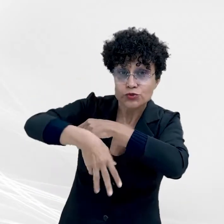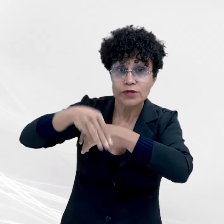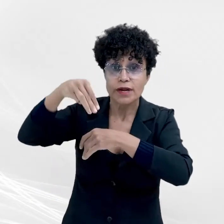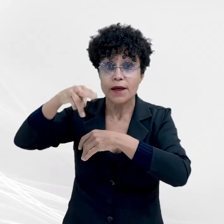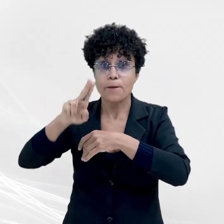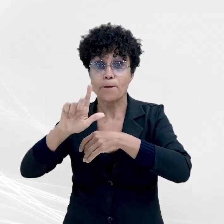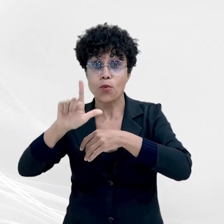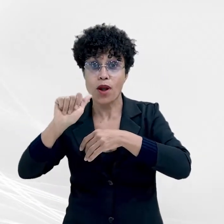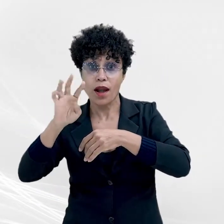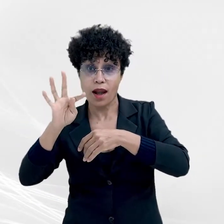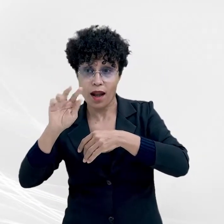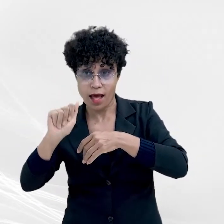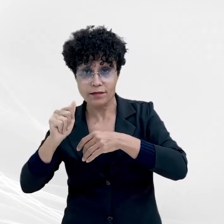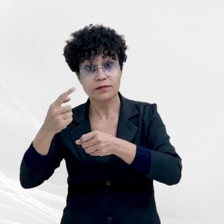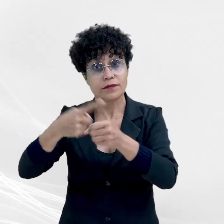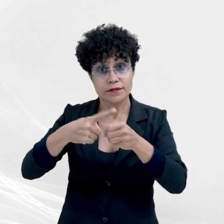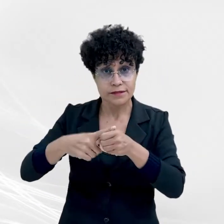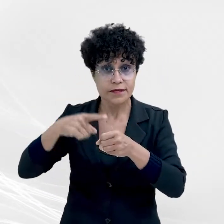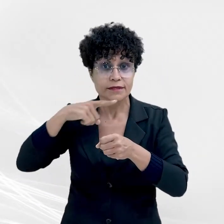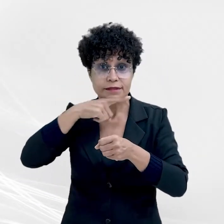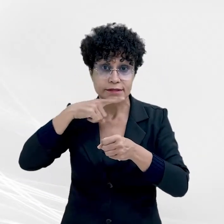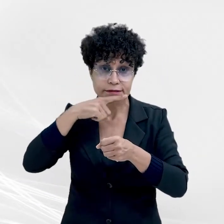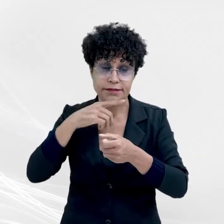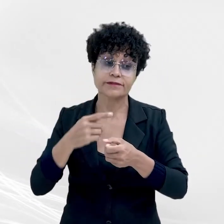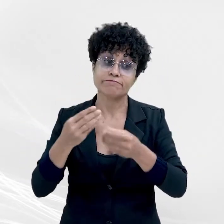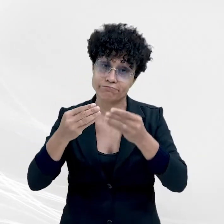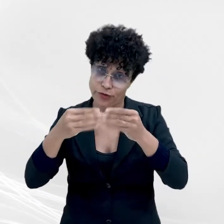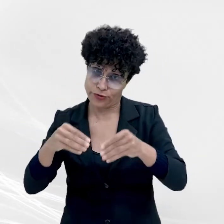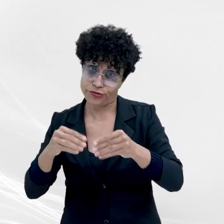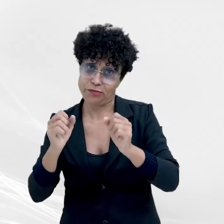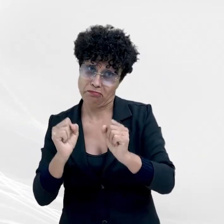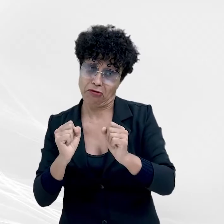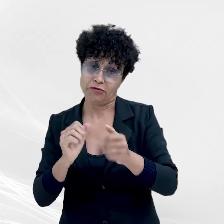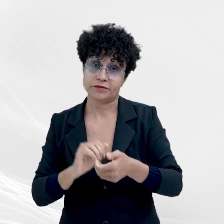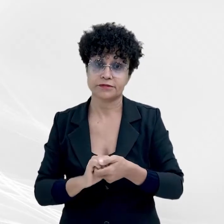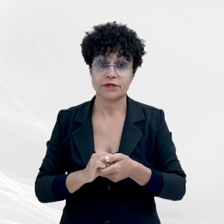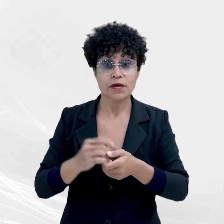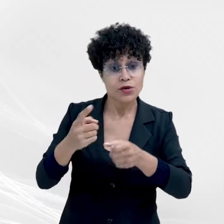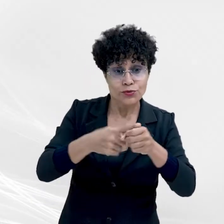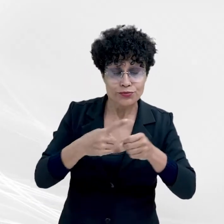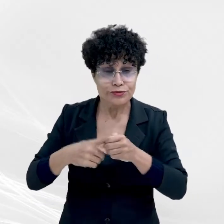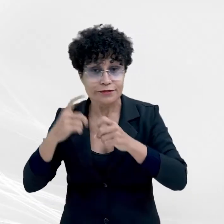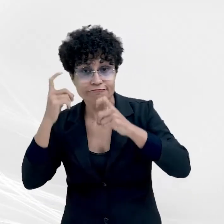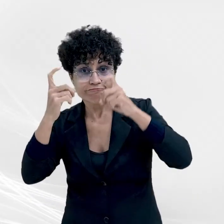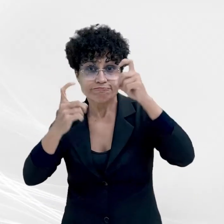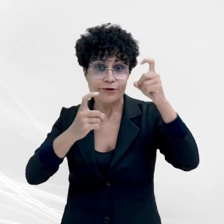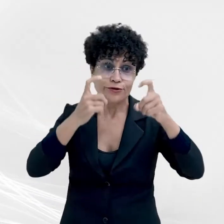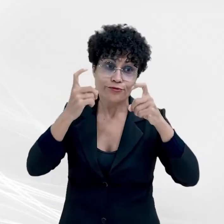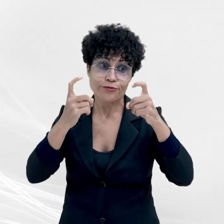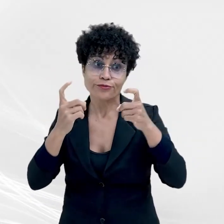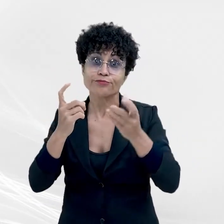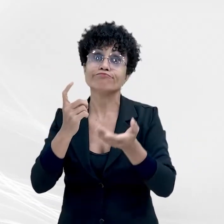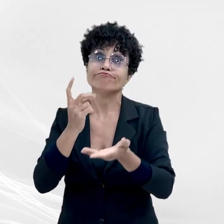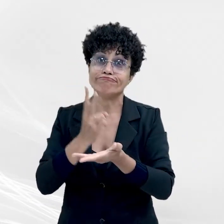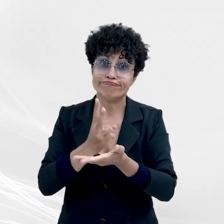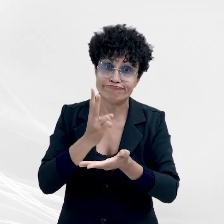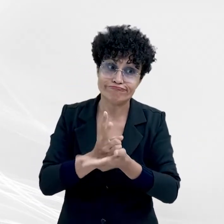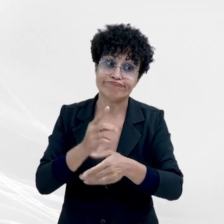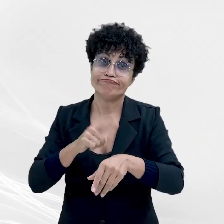Jaciara. Abre aspas. Os municípios estão bastante preocupados e, ao mesmo tempo, acreditam que o projeto